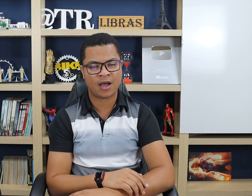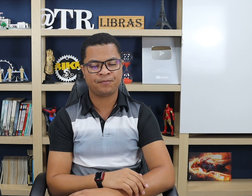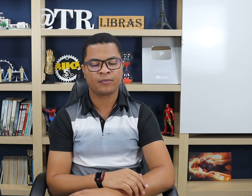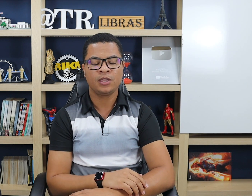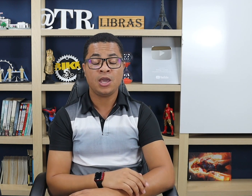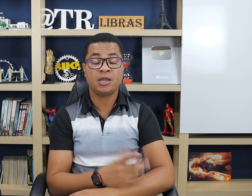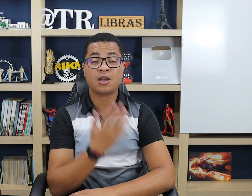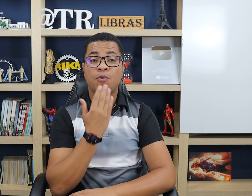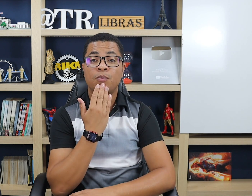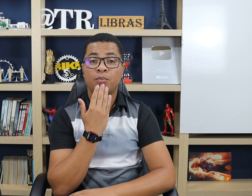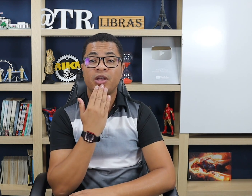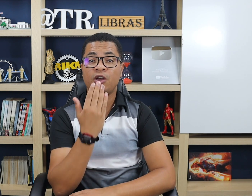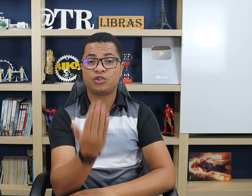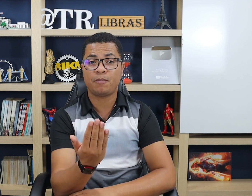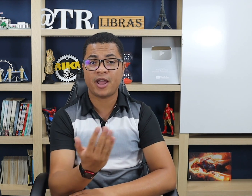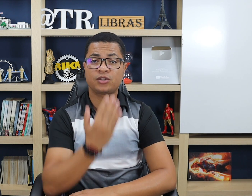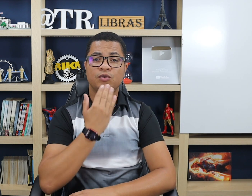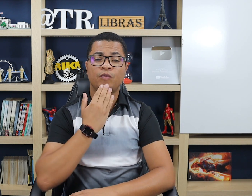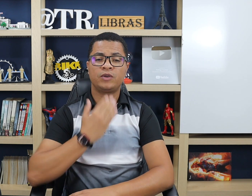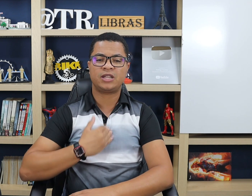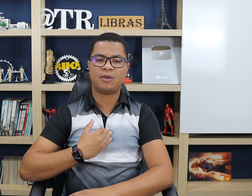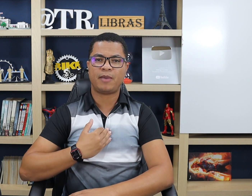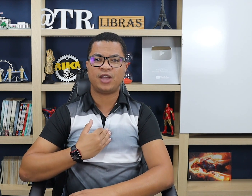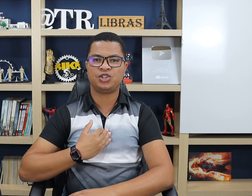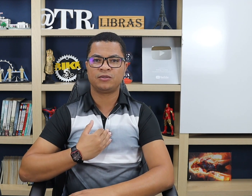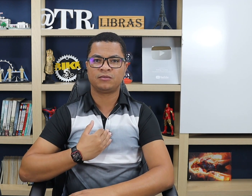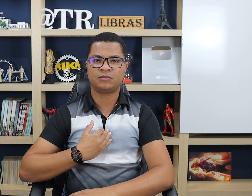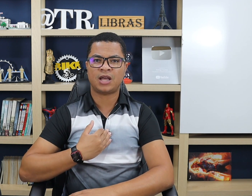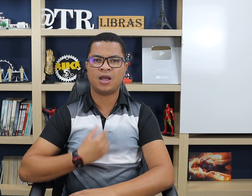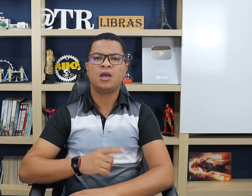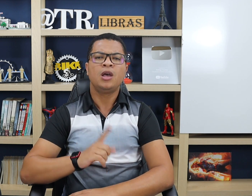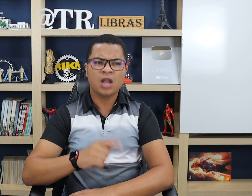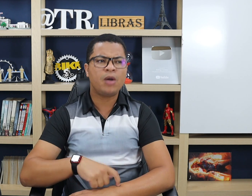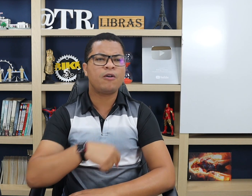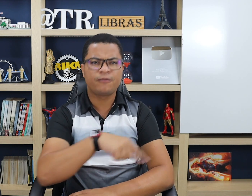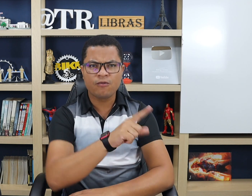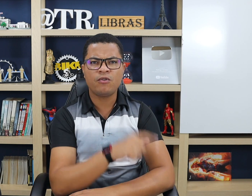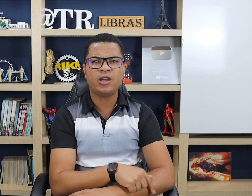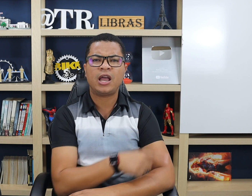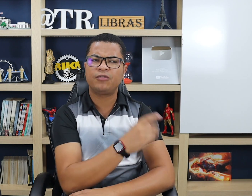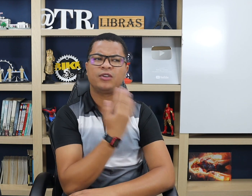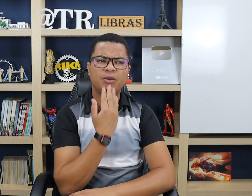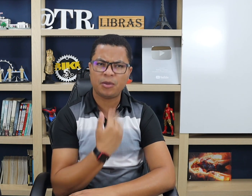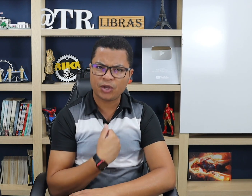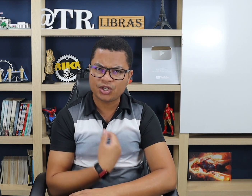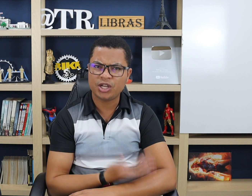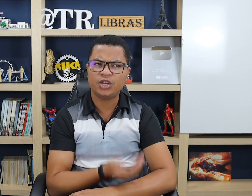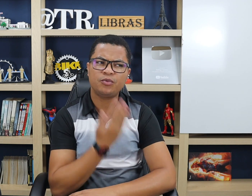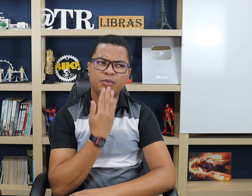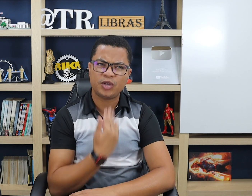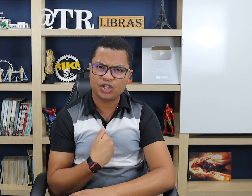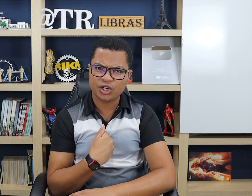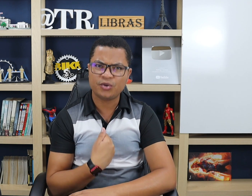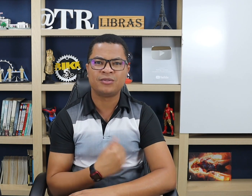tá? Então, eu te peço, você me pede, tá? Não, eu fui, ele falando me pediu, me pediu.